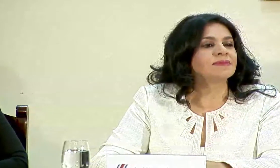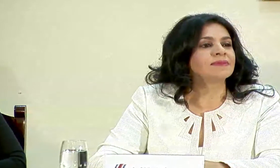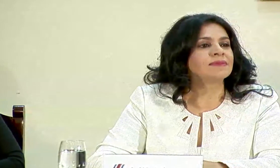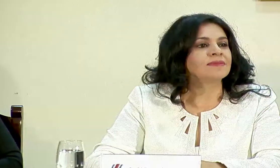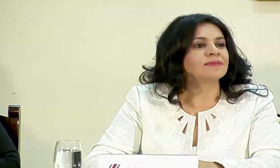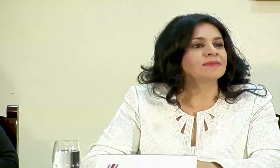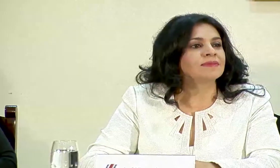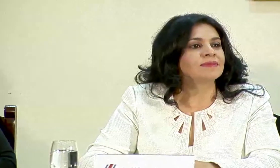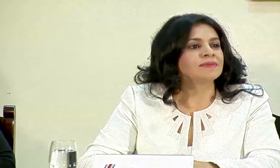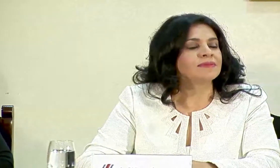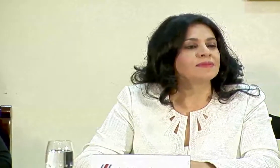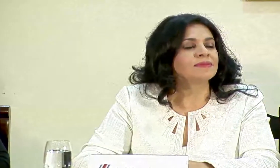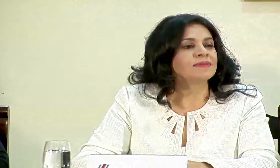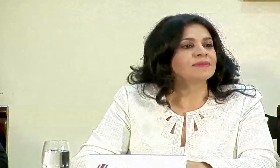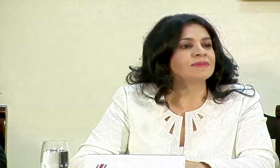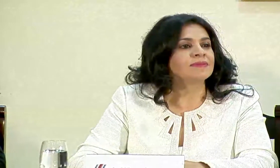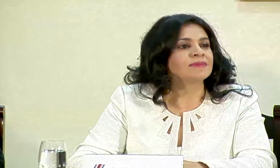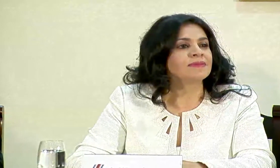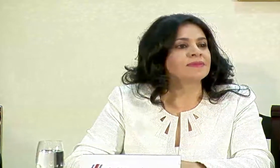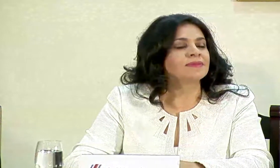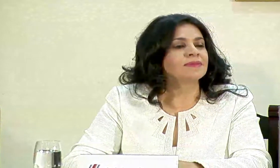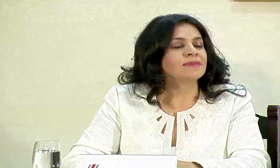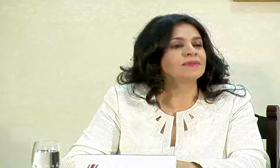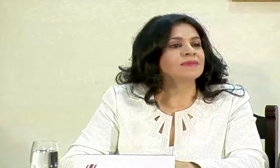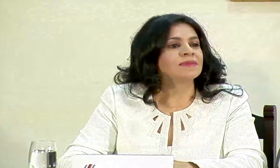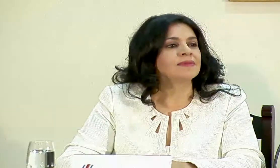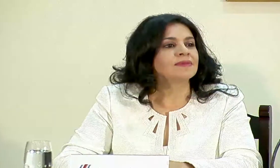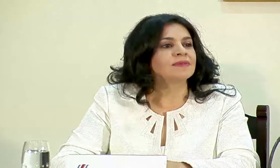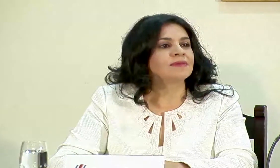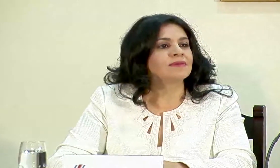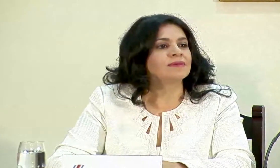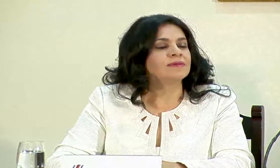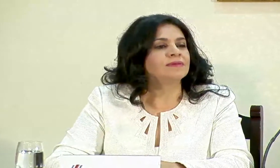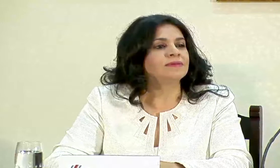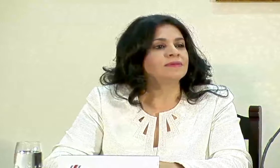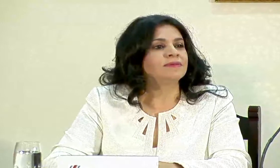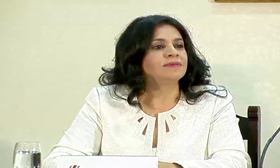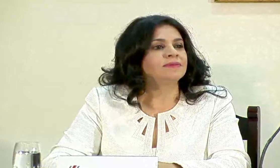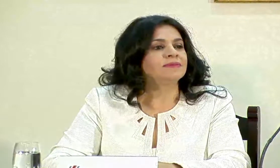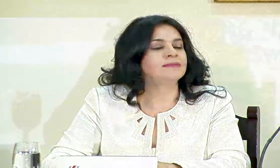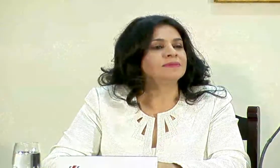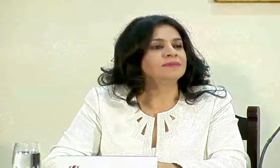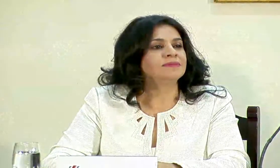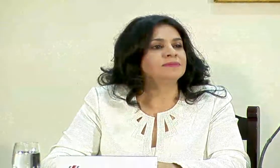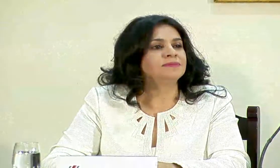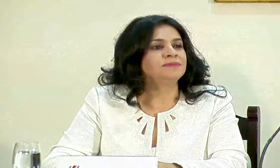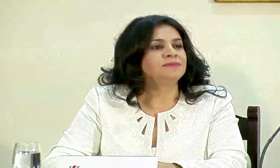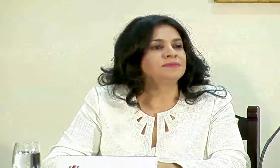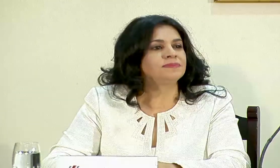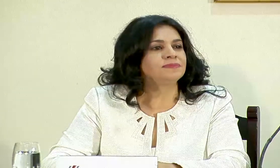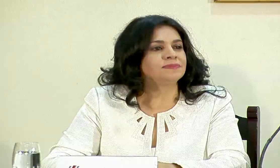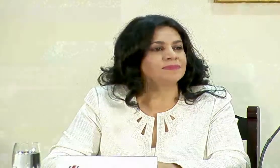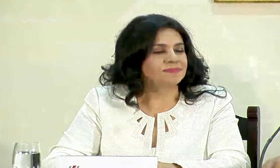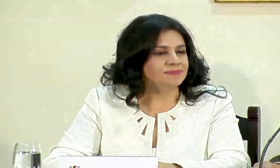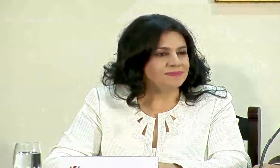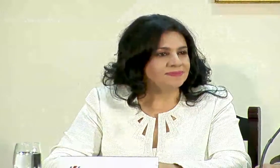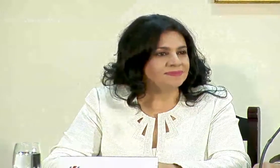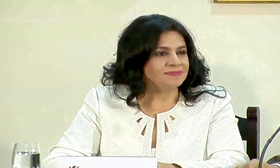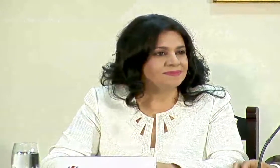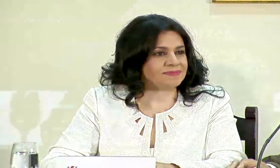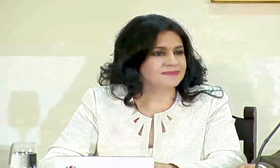ministra en medio de esta crisis penitenciaria, cuál fue su aporte que hizo y que no hizo?